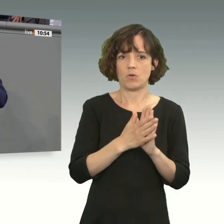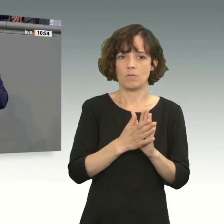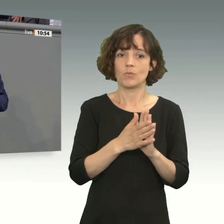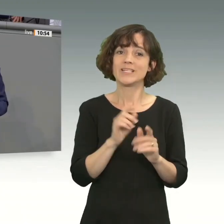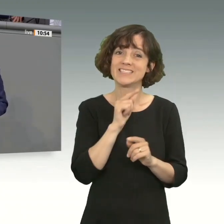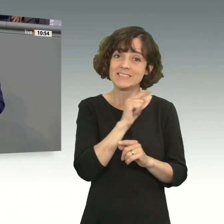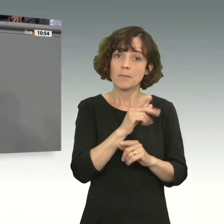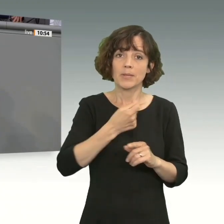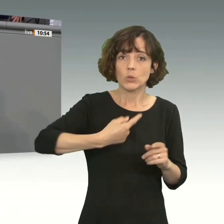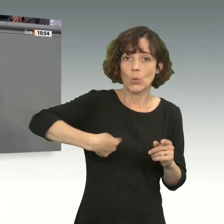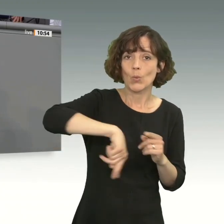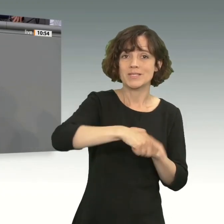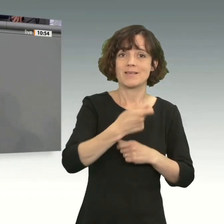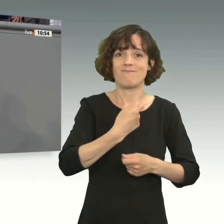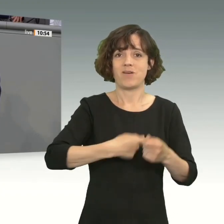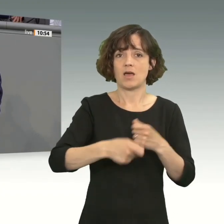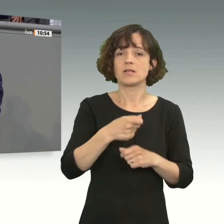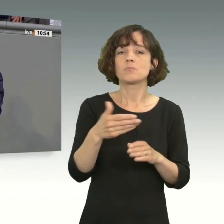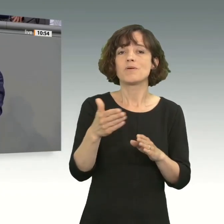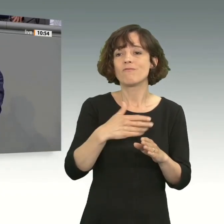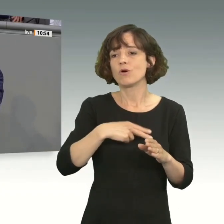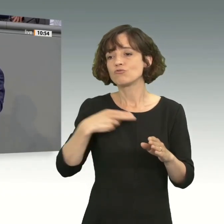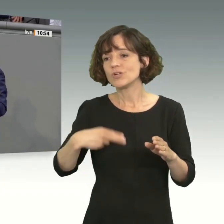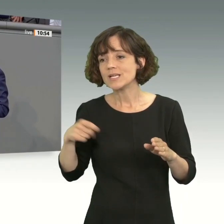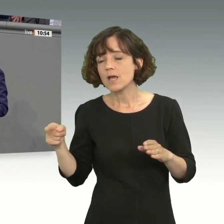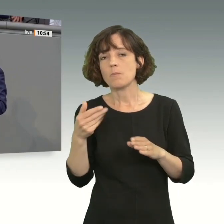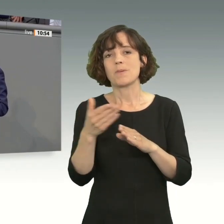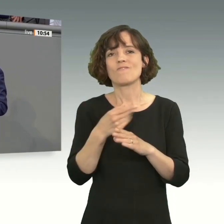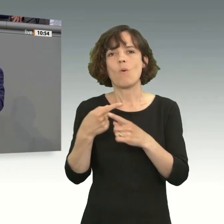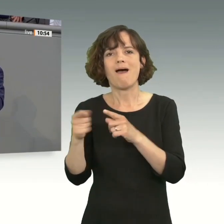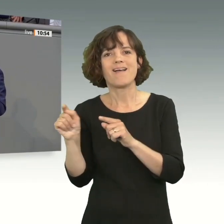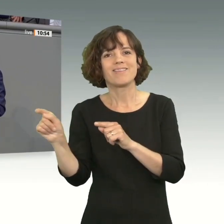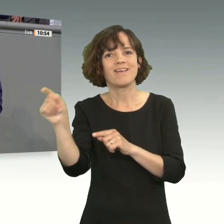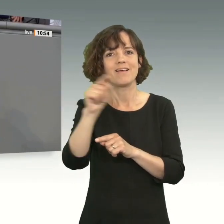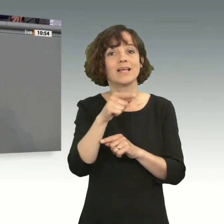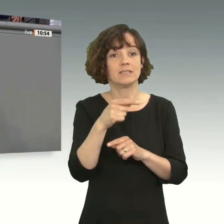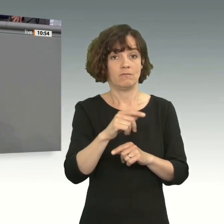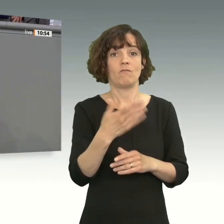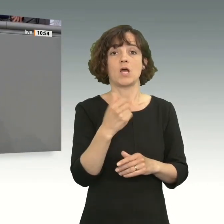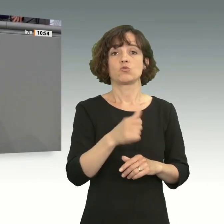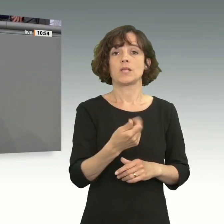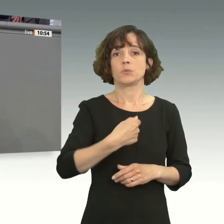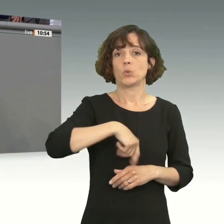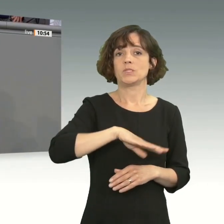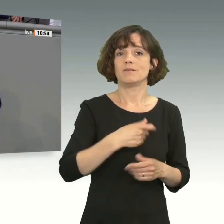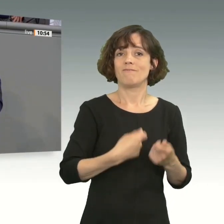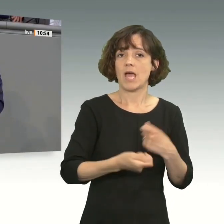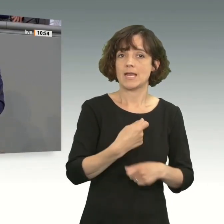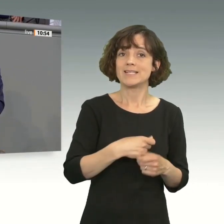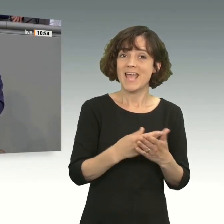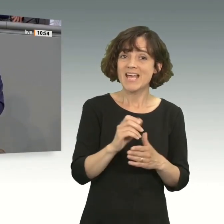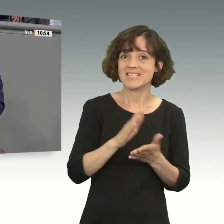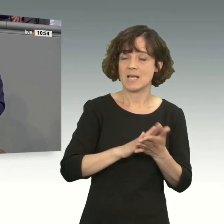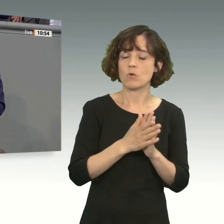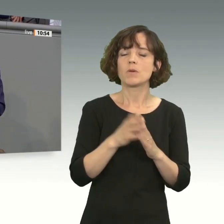haben mit uns verhandelt, bevor sie übrigens mit China und anderen verhandelt haben. Das wäre das erste Abkommen, das Mercosur macht. Und ich glaube,